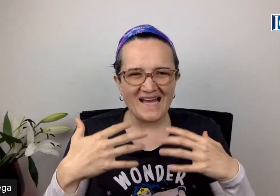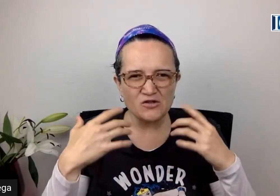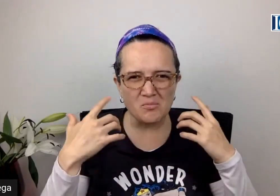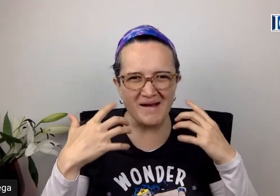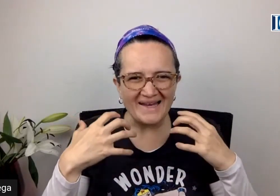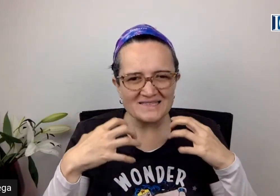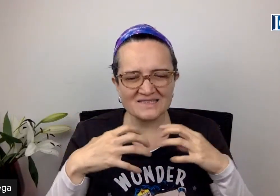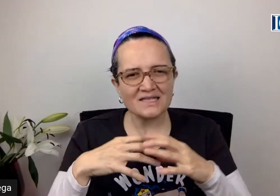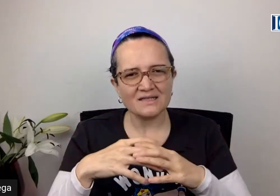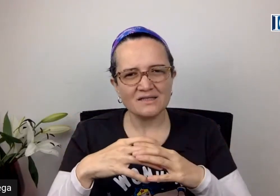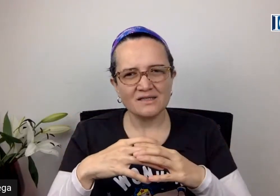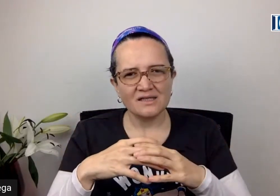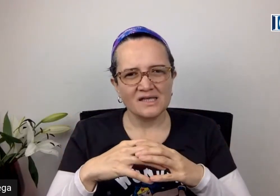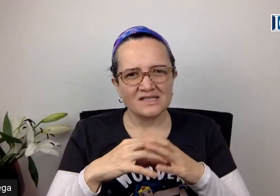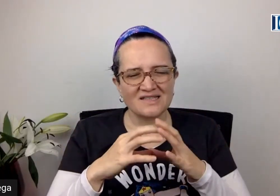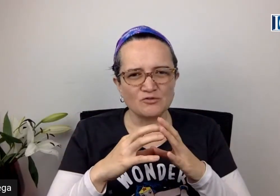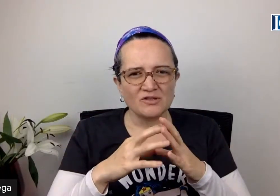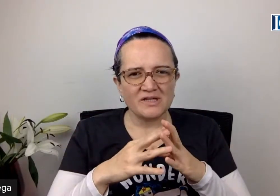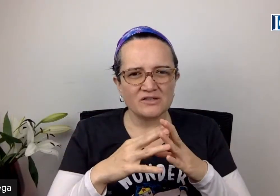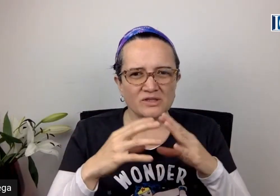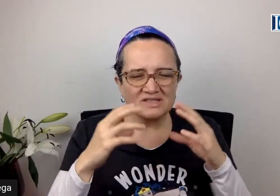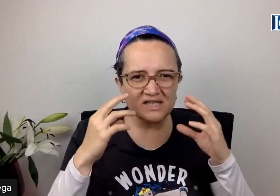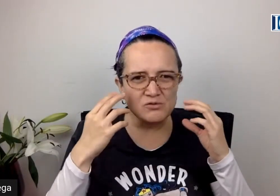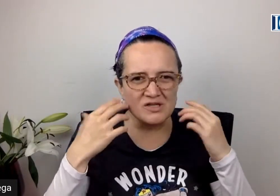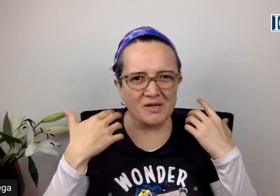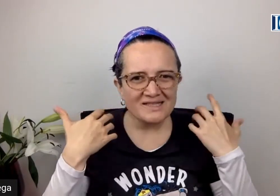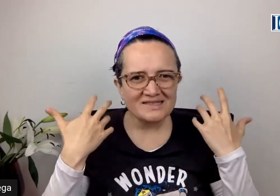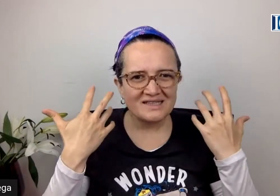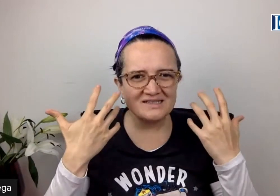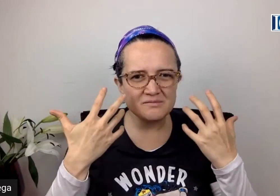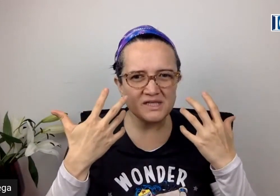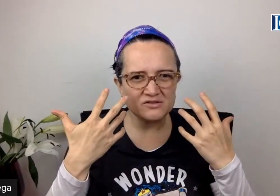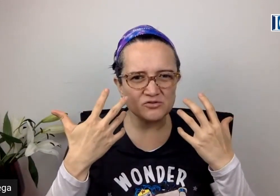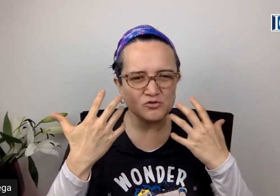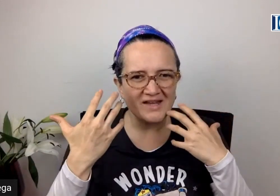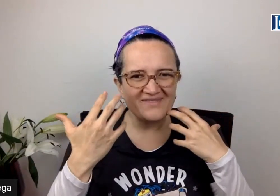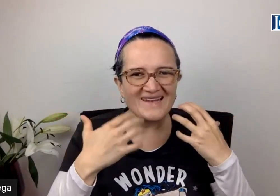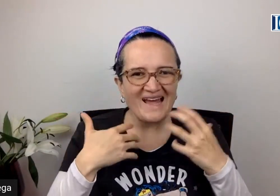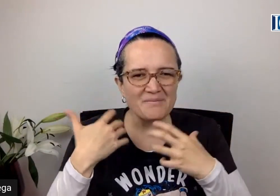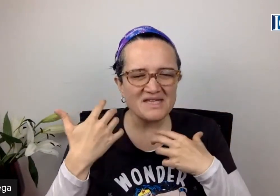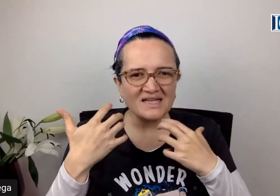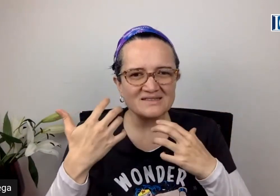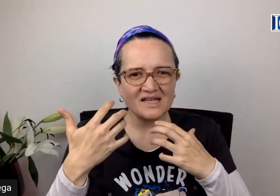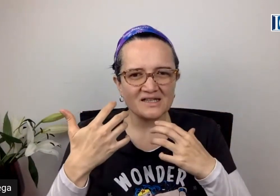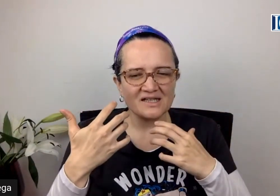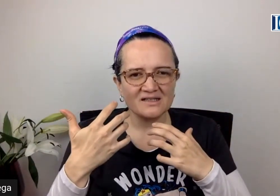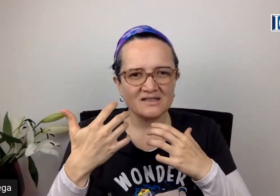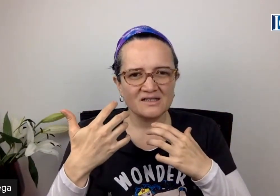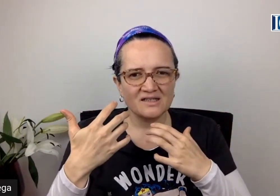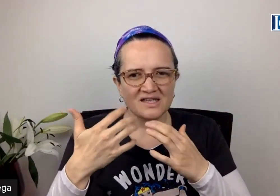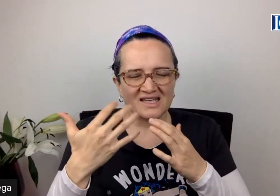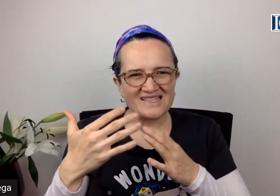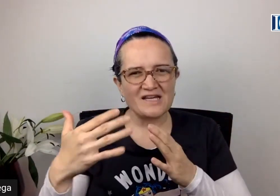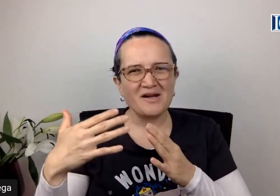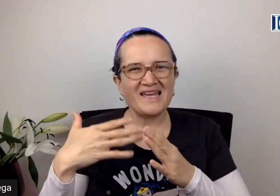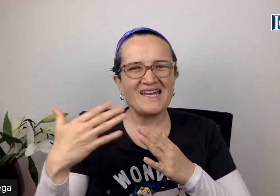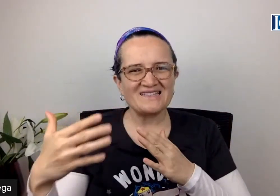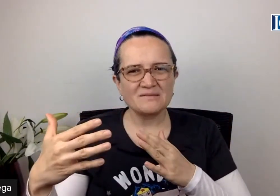algo mal en sí. Estamos hablando que tiene un nivel de entendimiento y una dinámica interna que lleva a en ese